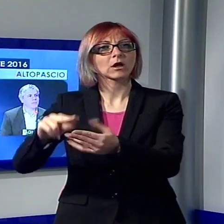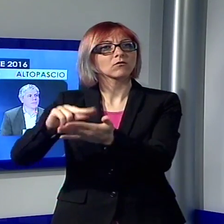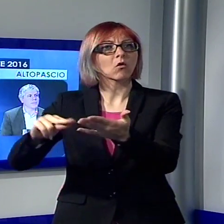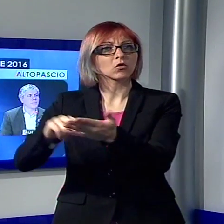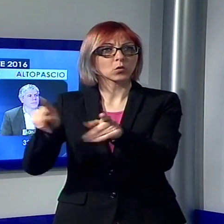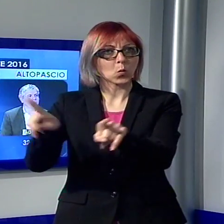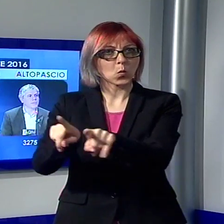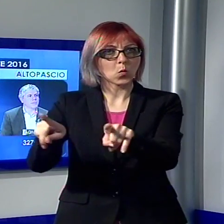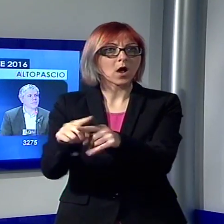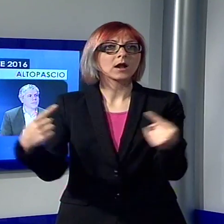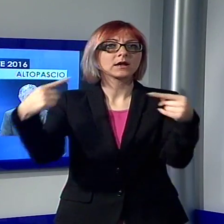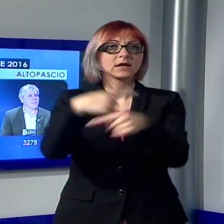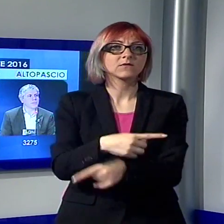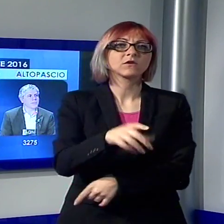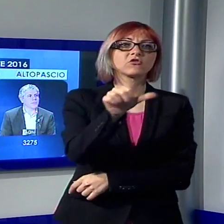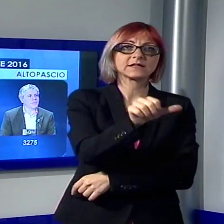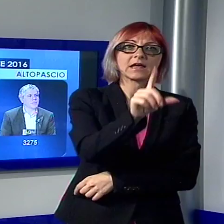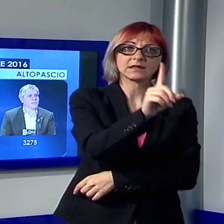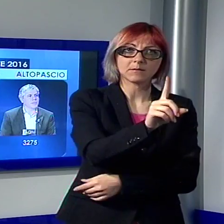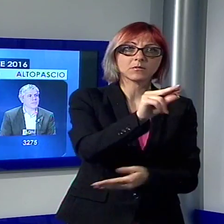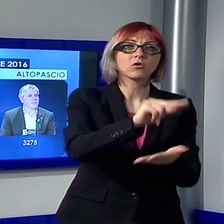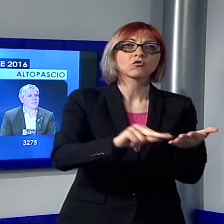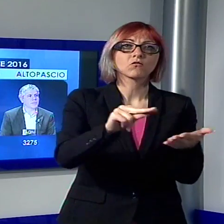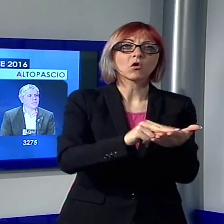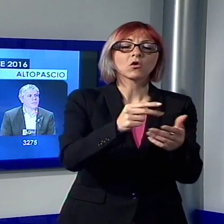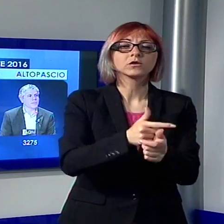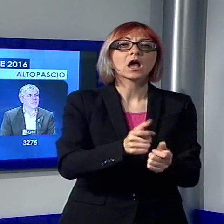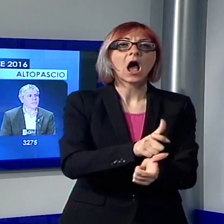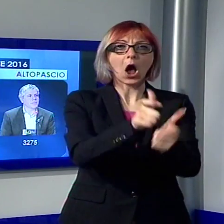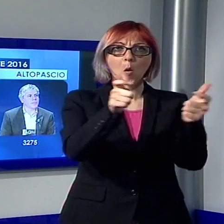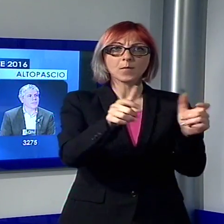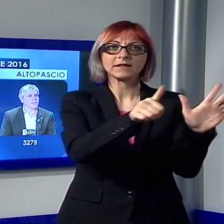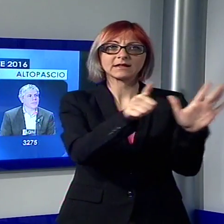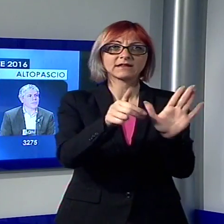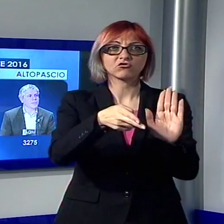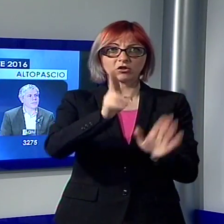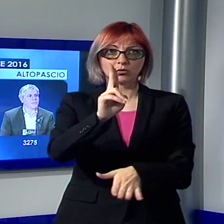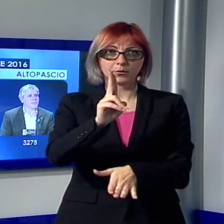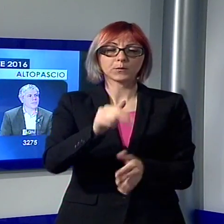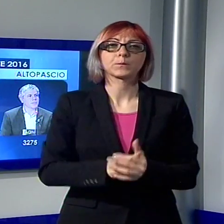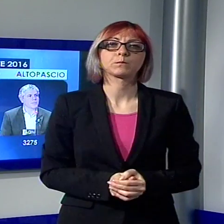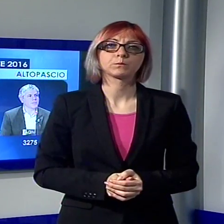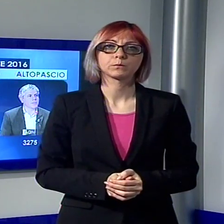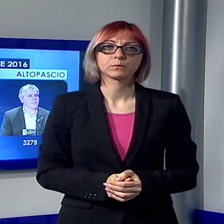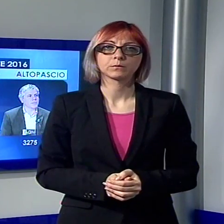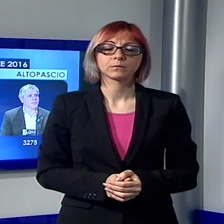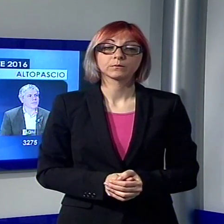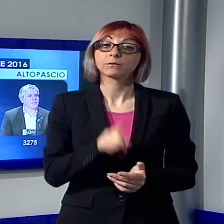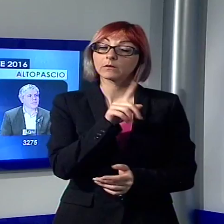la candidata del PD è riuscita ad ottenere ben 600 preferenze in più rispetto a due settimane fa. Non è escluso che a questo risultato abbiano